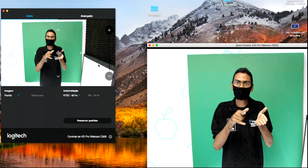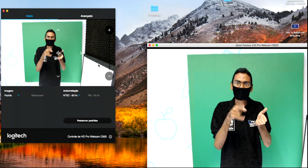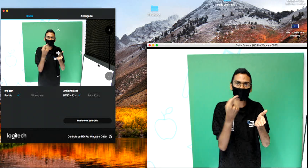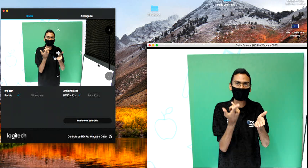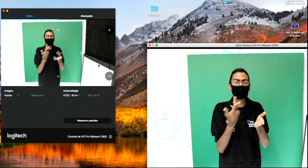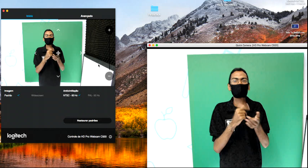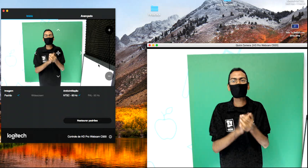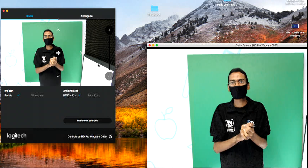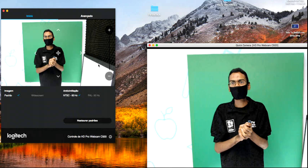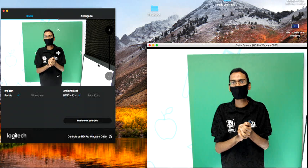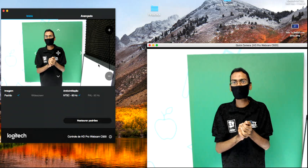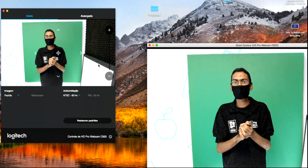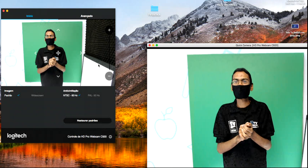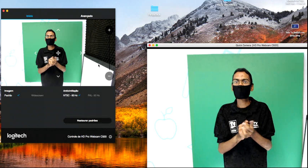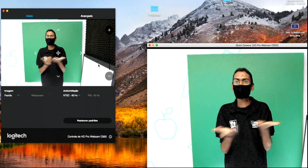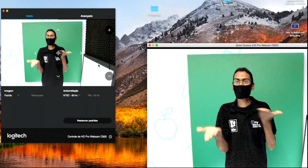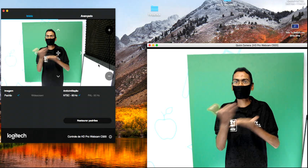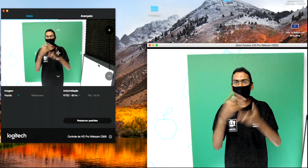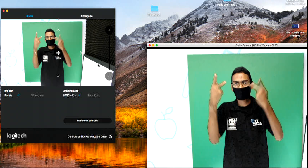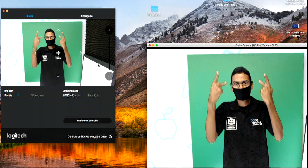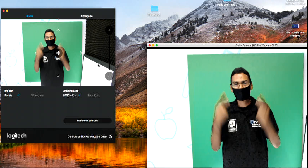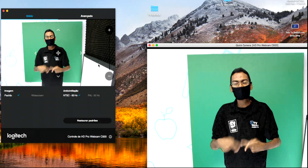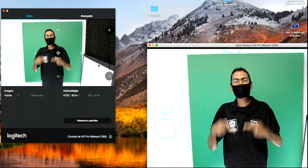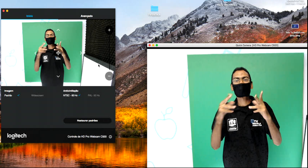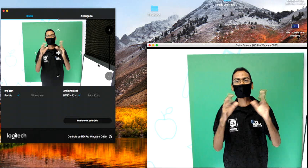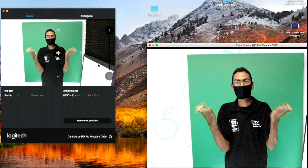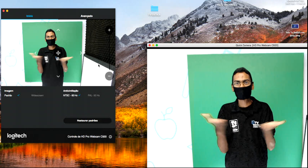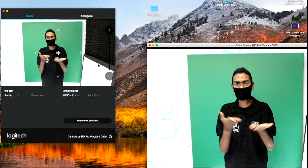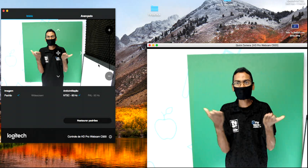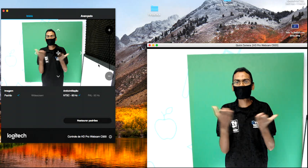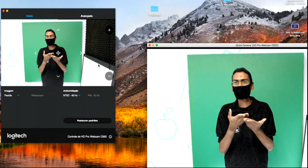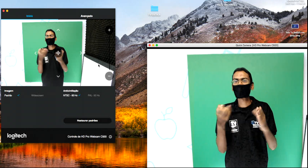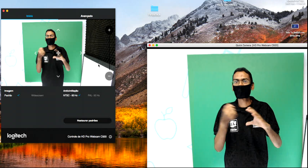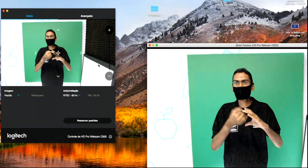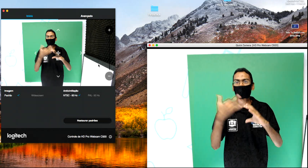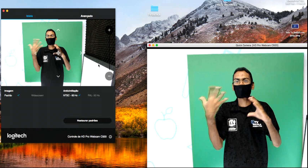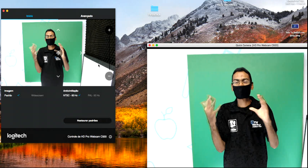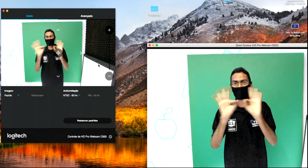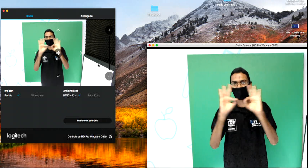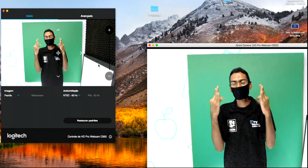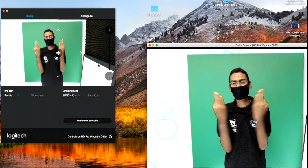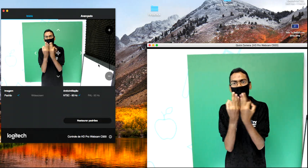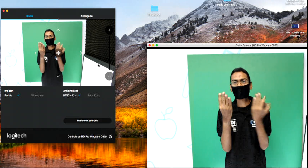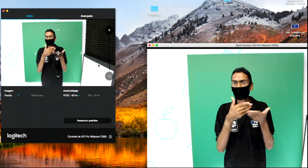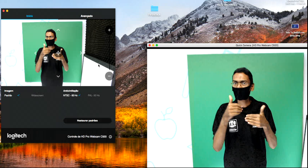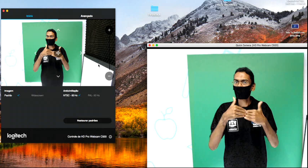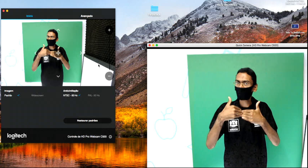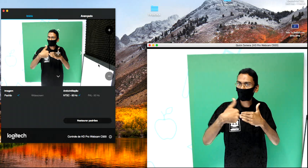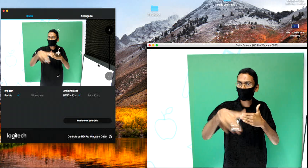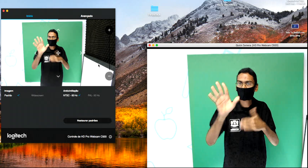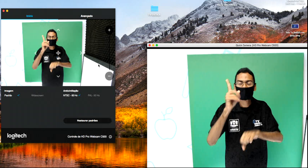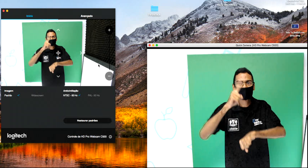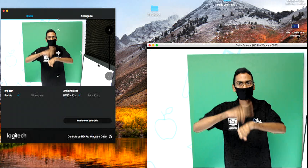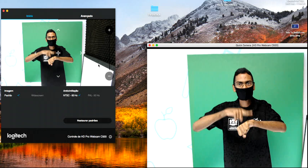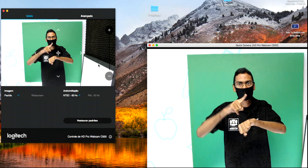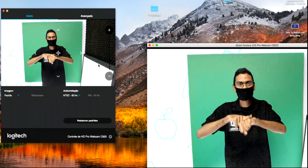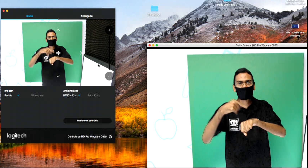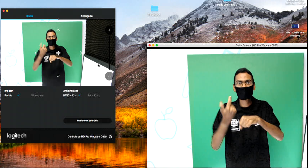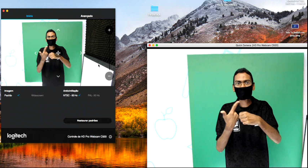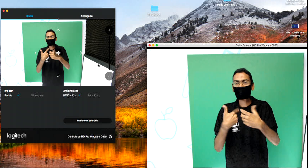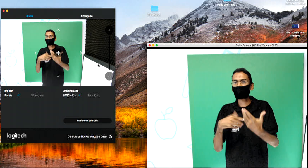emancipação humana e para as diversas configurações da família ao longo do tempo. As formações familiares são